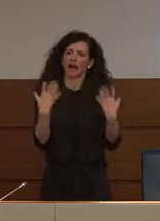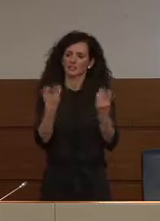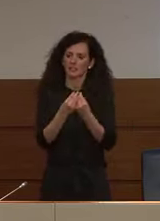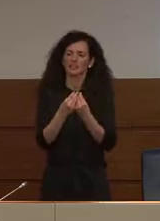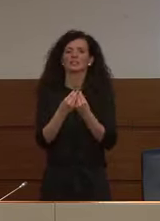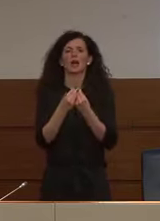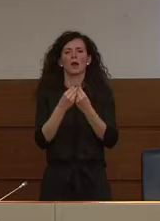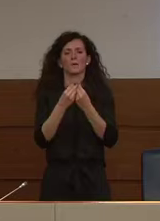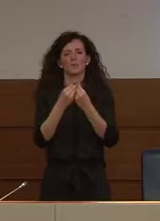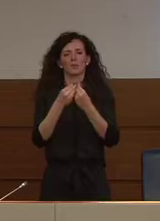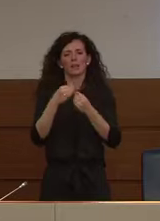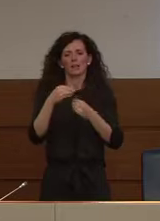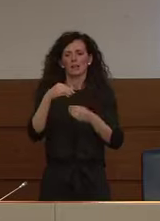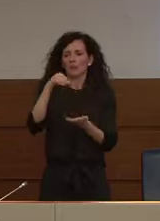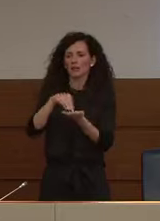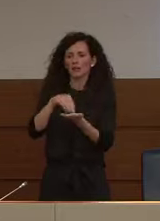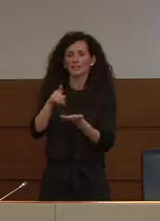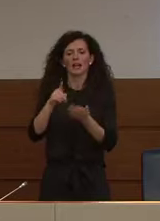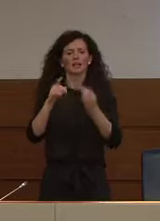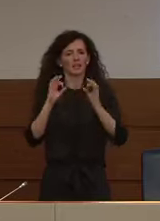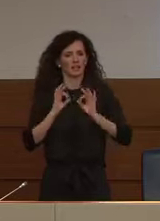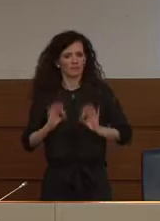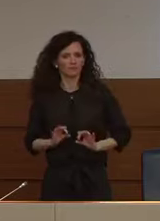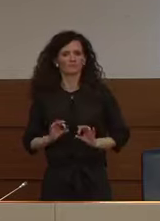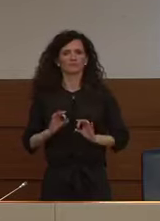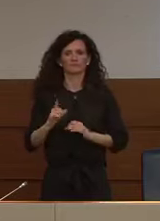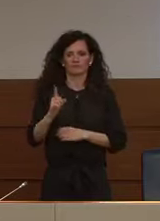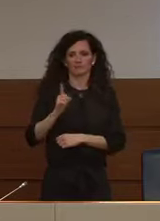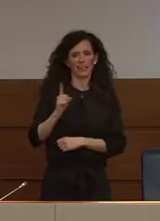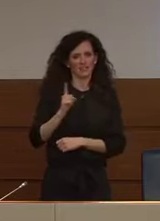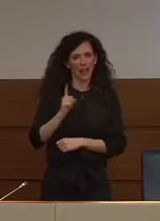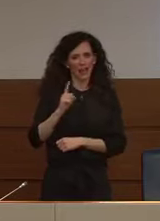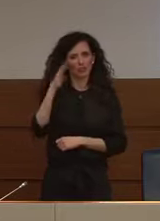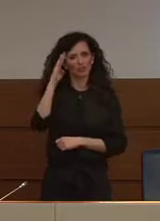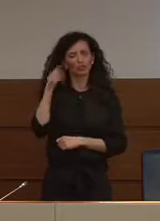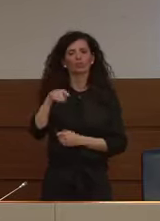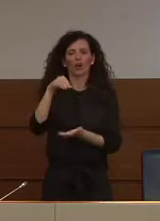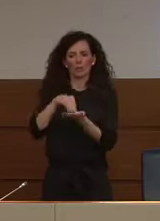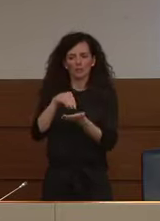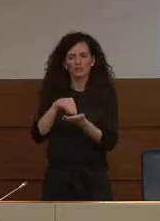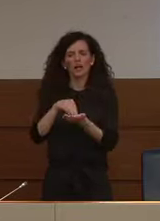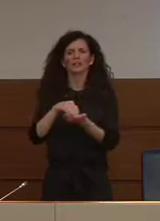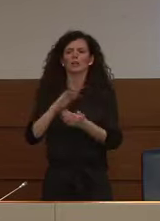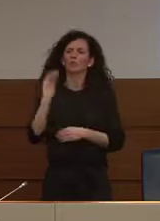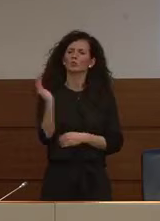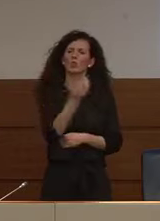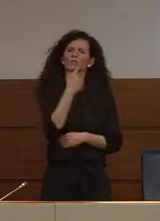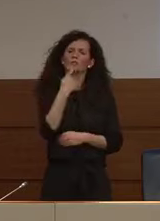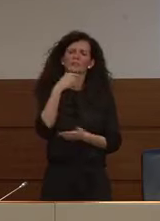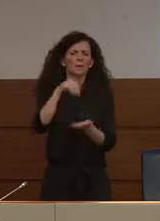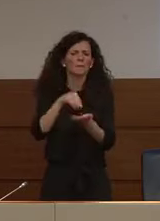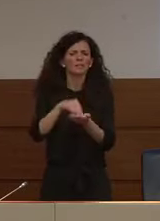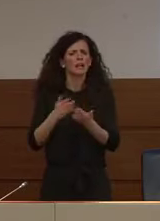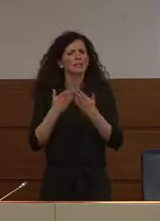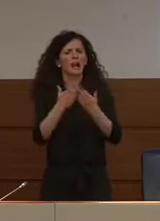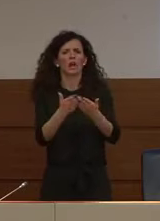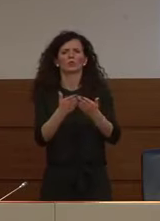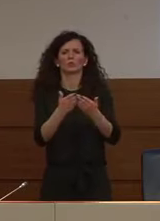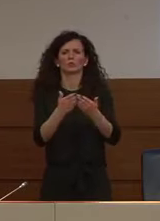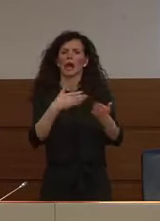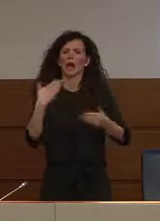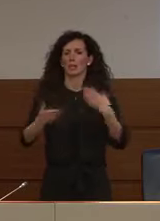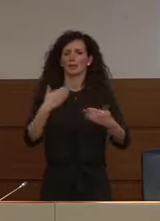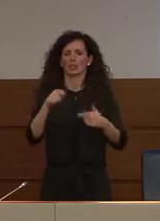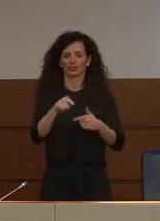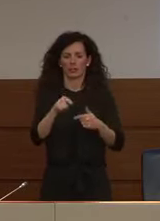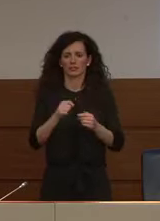'ordine, le forze armate e tutti coloro i quali sono impiegati per fronteggiare l'emergenza. Altro